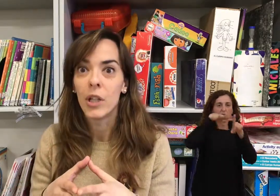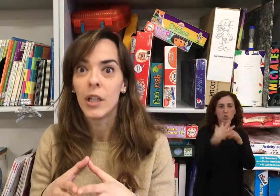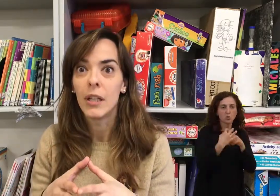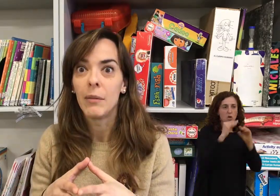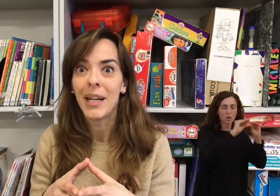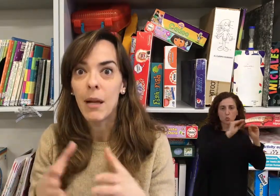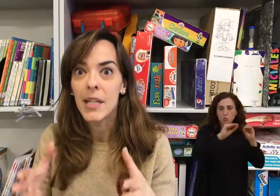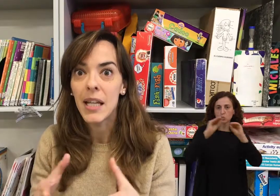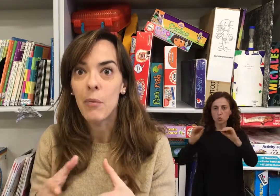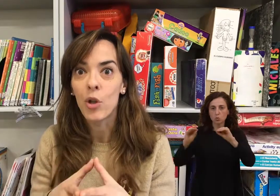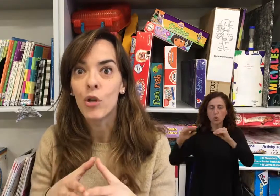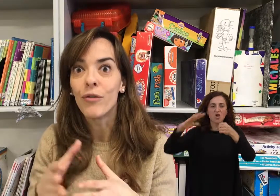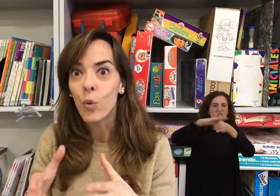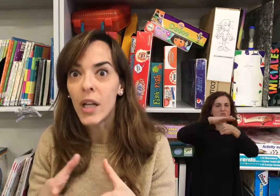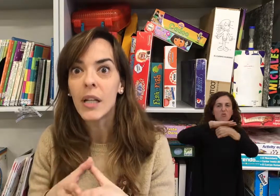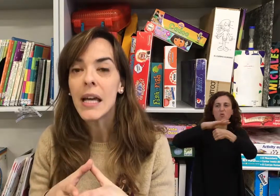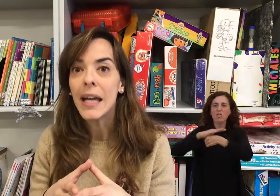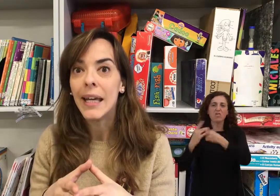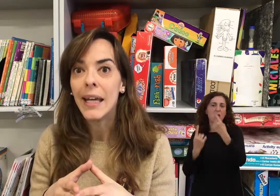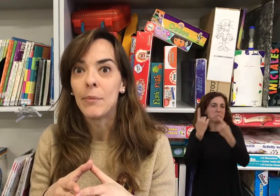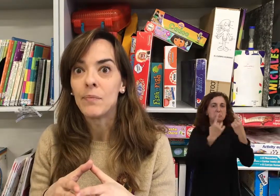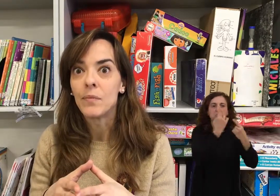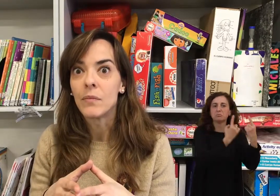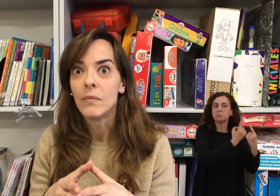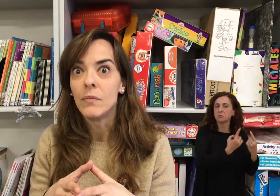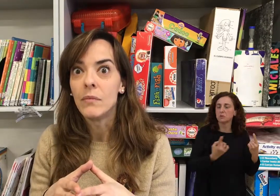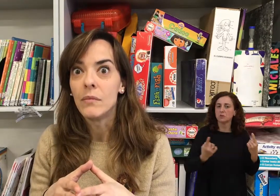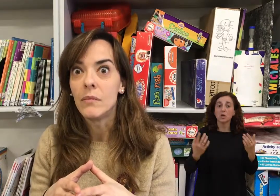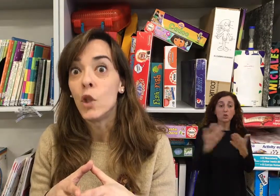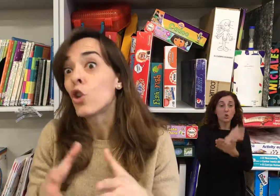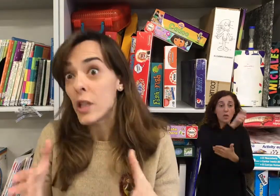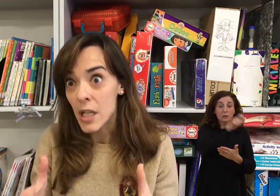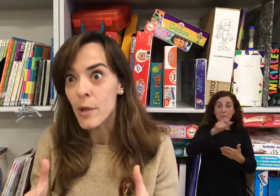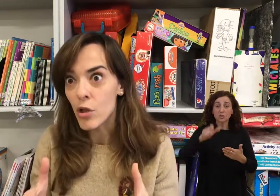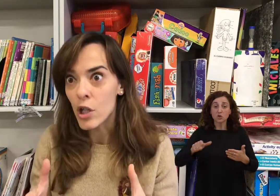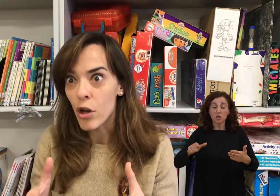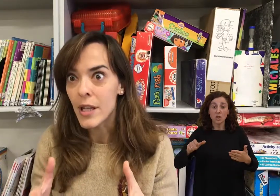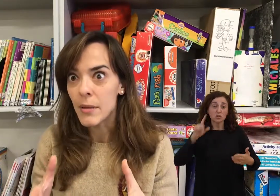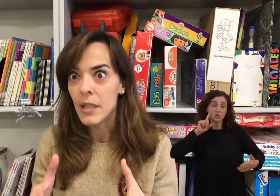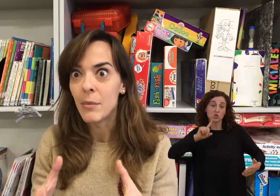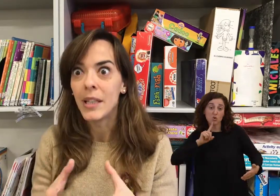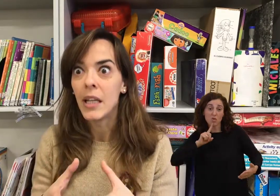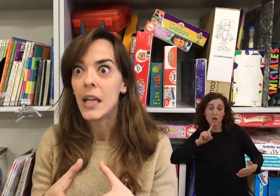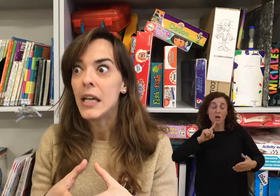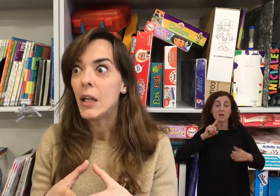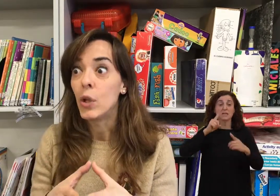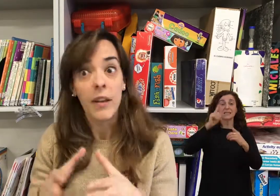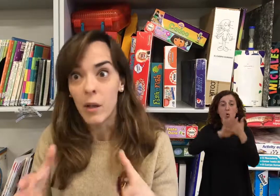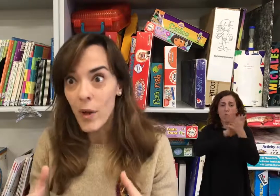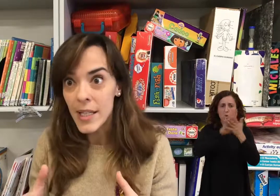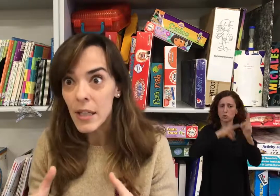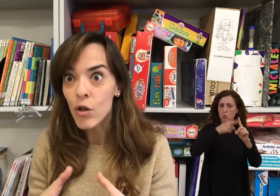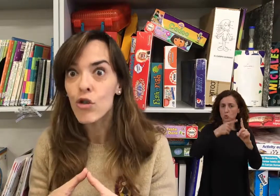variables que le han podido influir. No todas las personas sordas, evidentemente, utilizan lengua de signos.